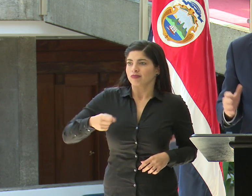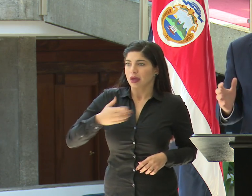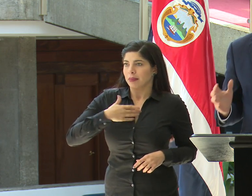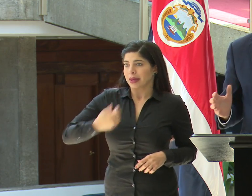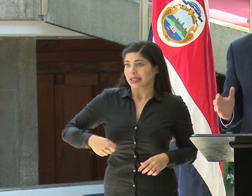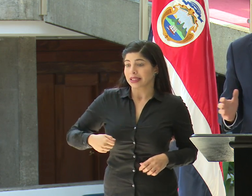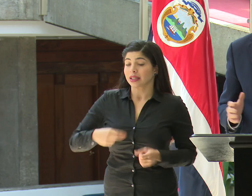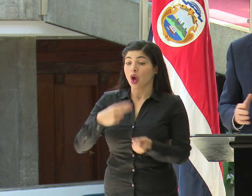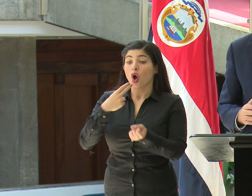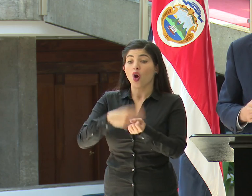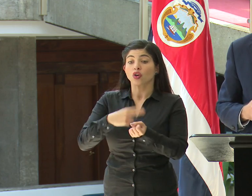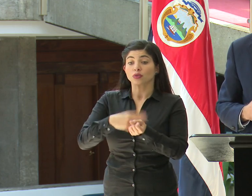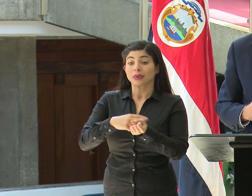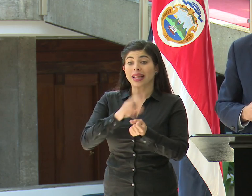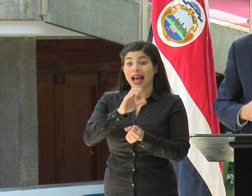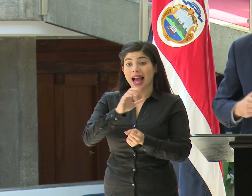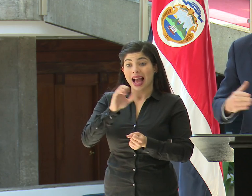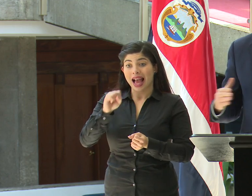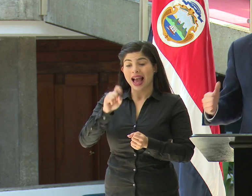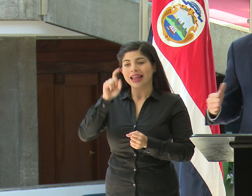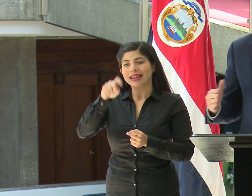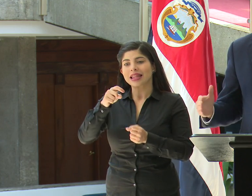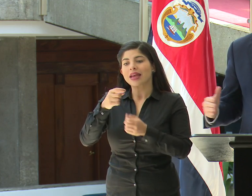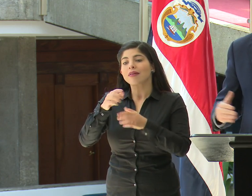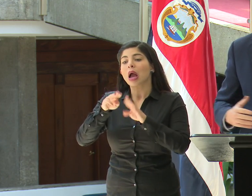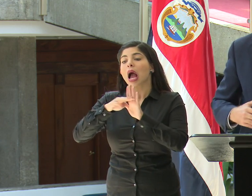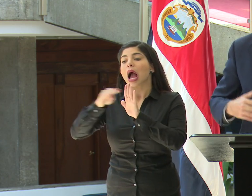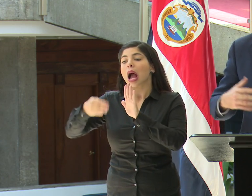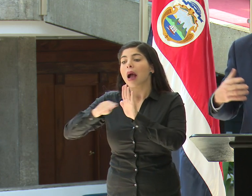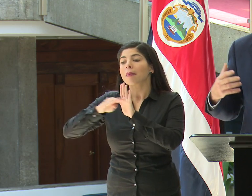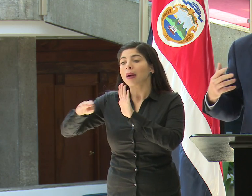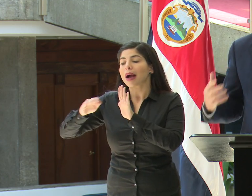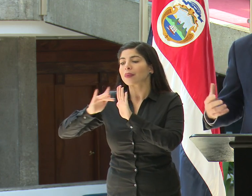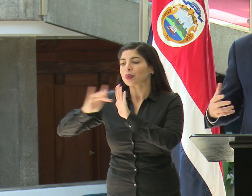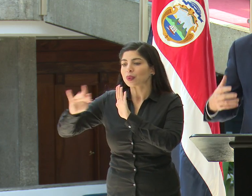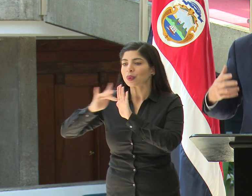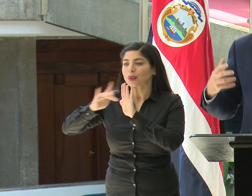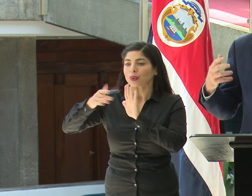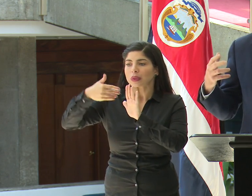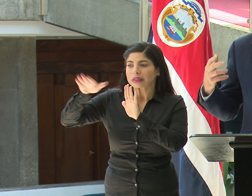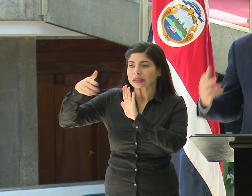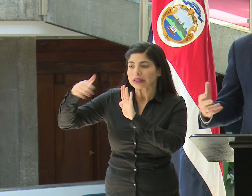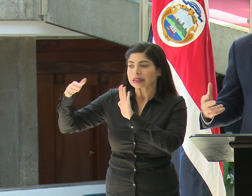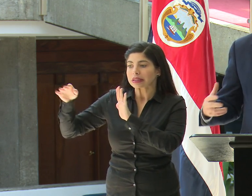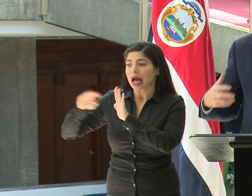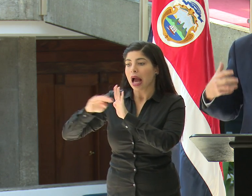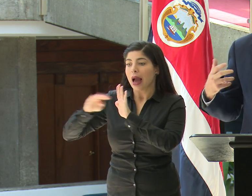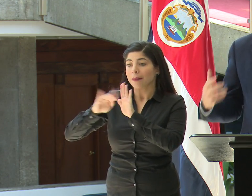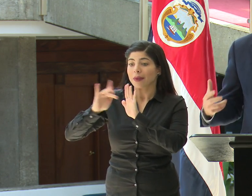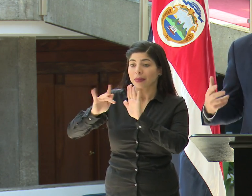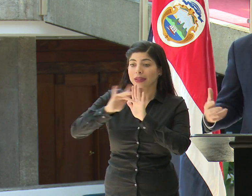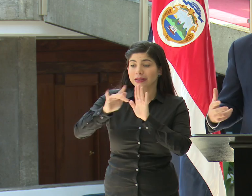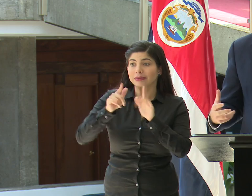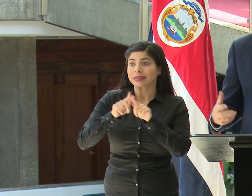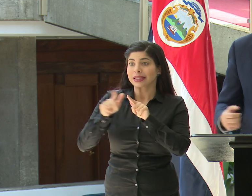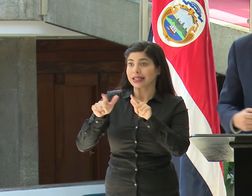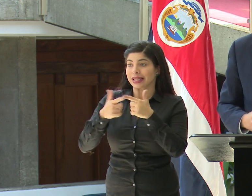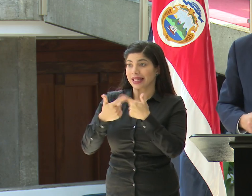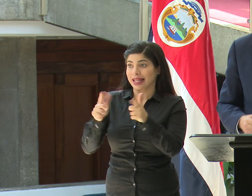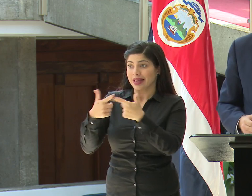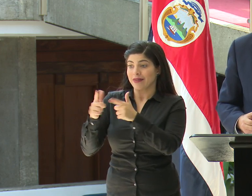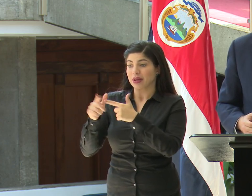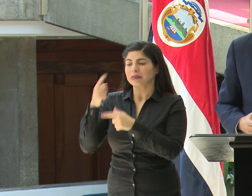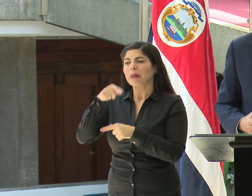de que los hospitales de la Caja fueran liberando camas, que fueran creando camas, disponibilidad de camas